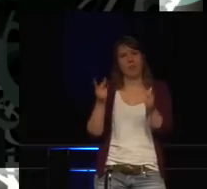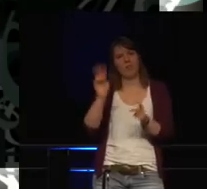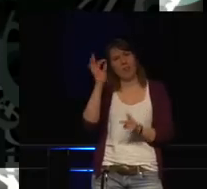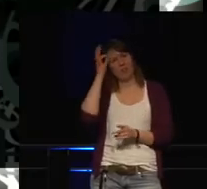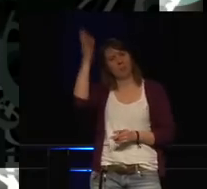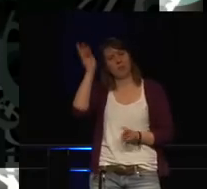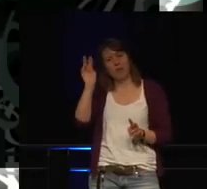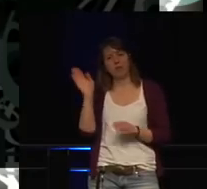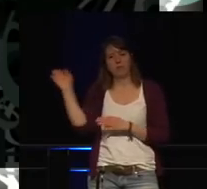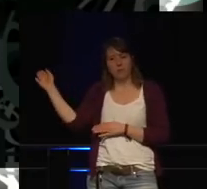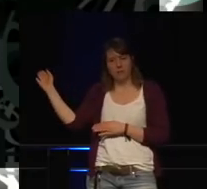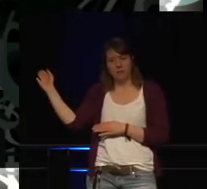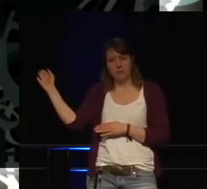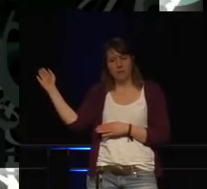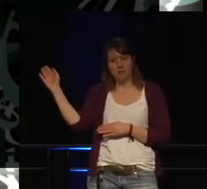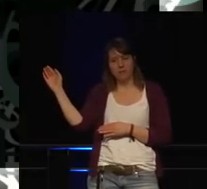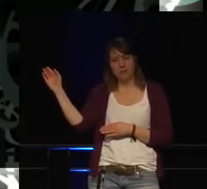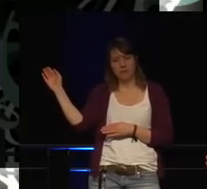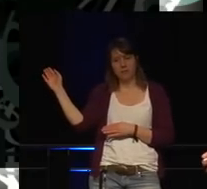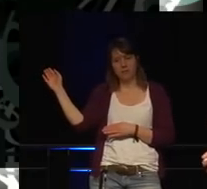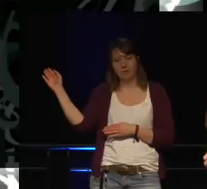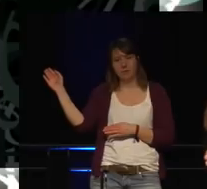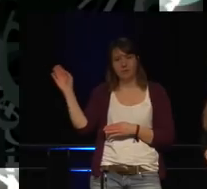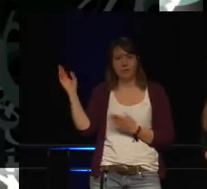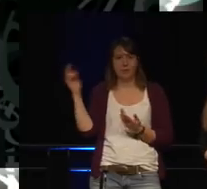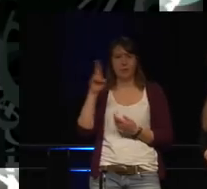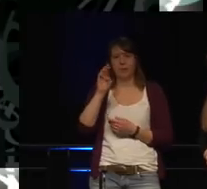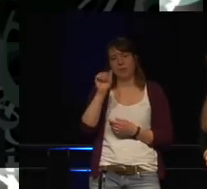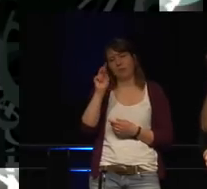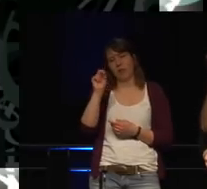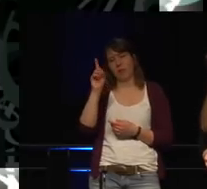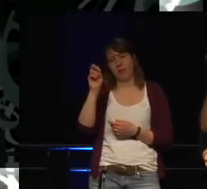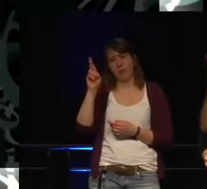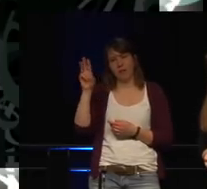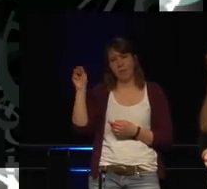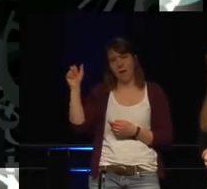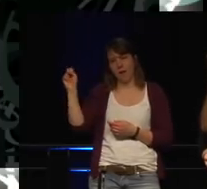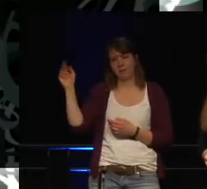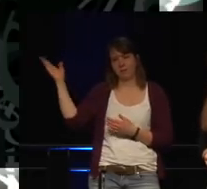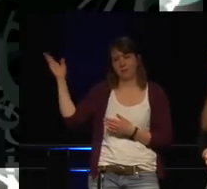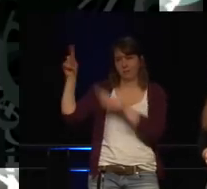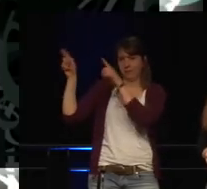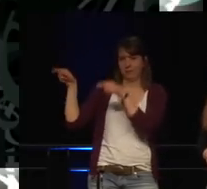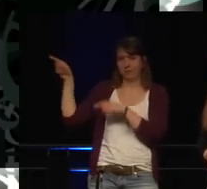mit dem Random Man geredet, der hinter dem Projekt steht.